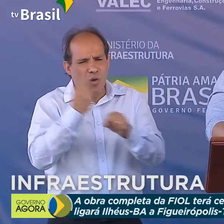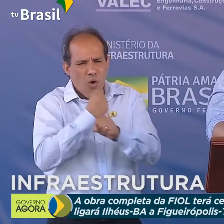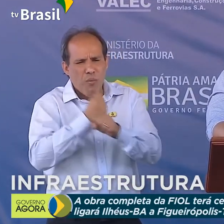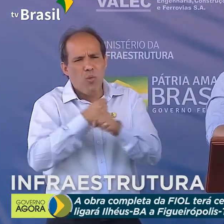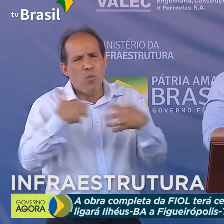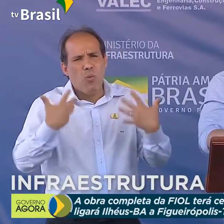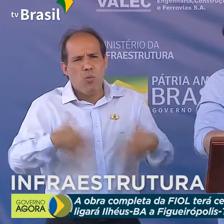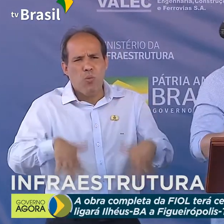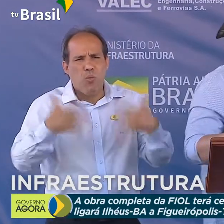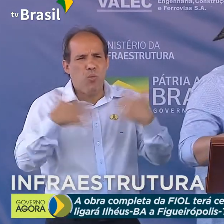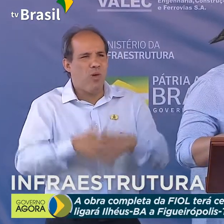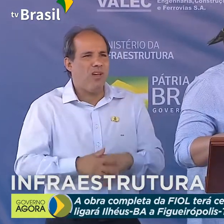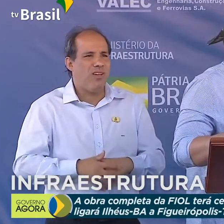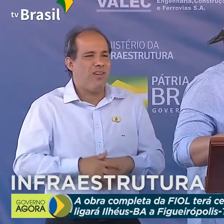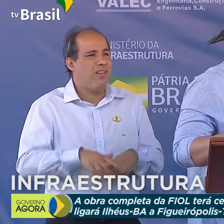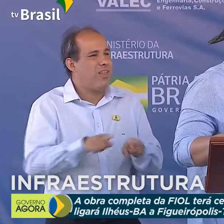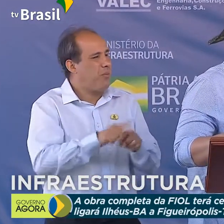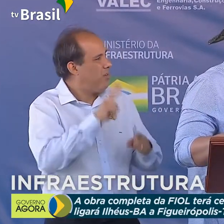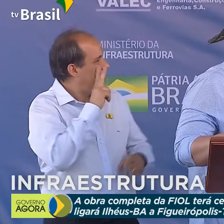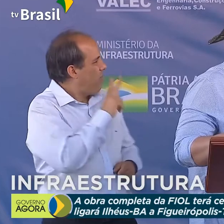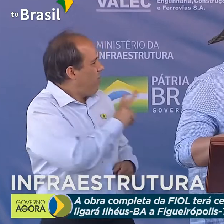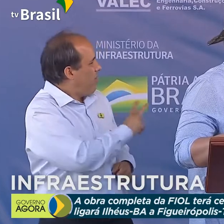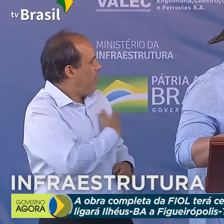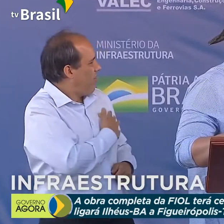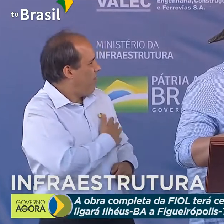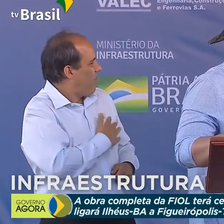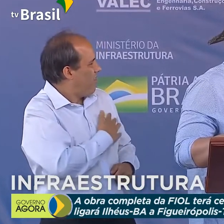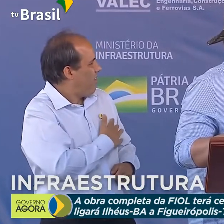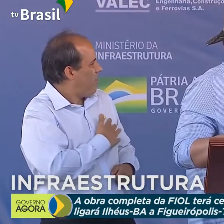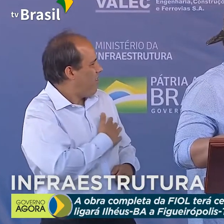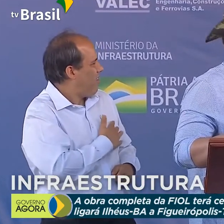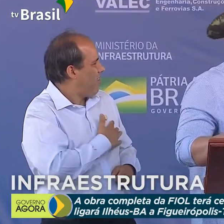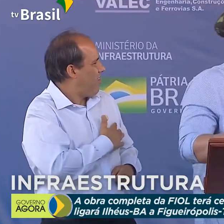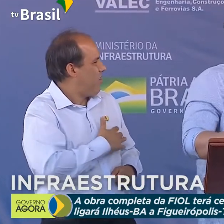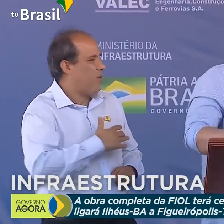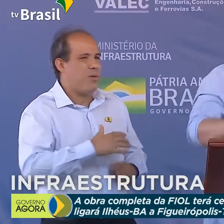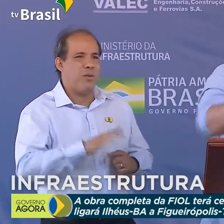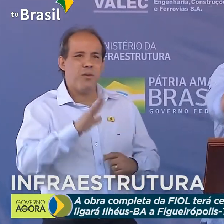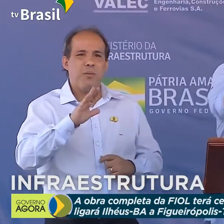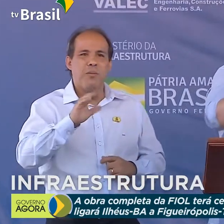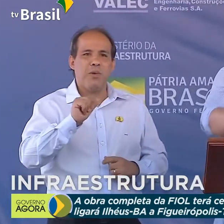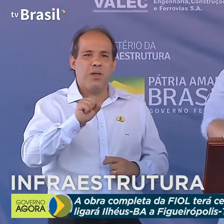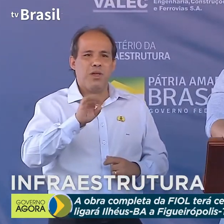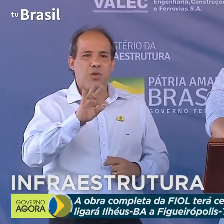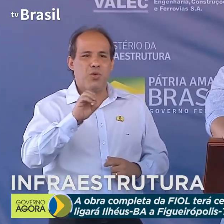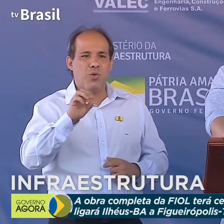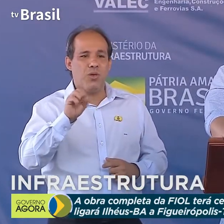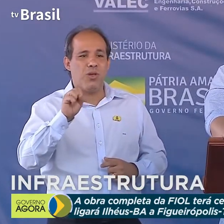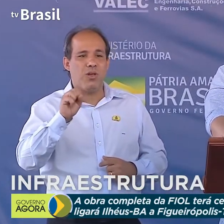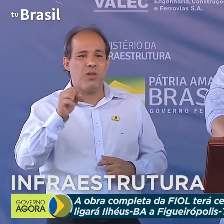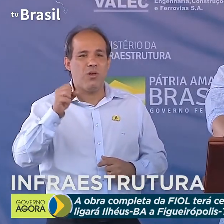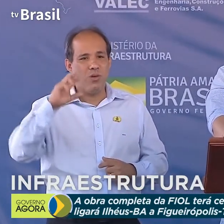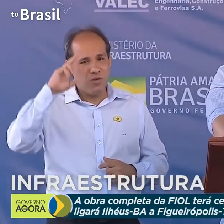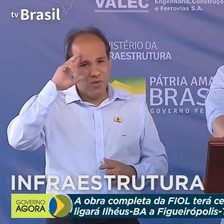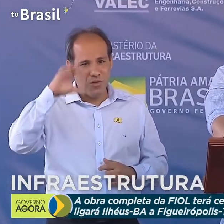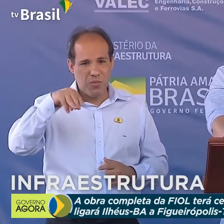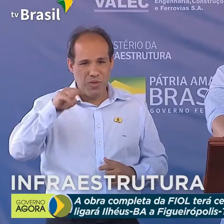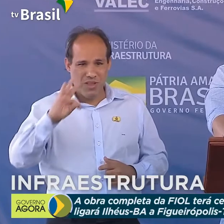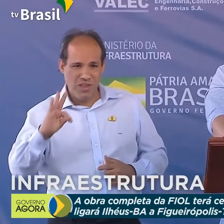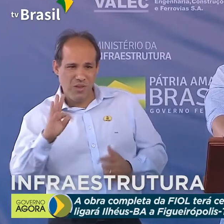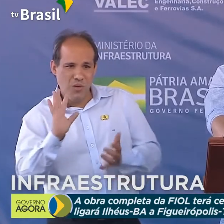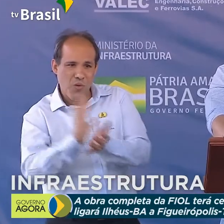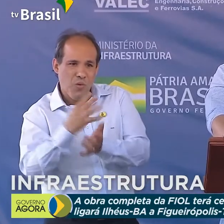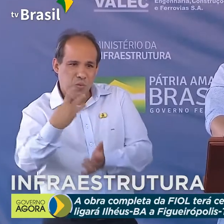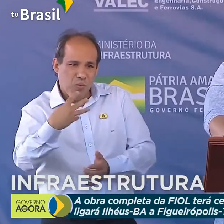É uma alegria rever aqui o Coronel Bastos, comandante do 4º BEC, meu companheiro de ala lá na Academia Militar das Agulhas Negras.